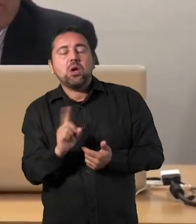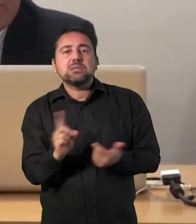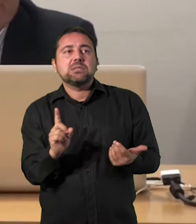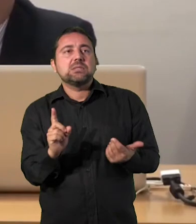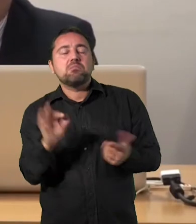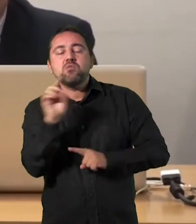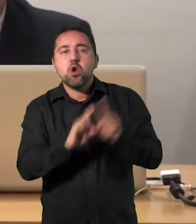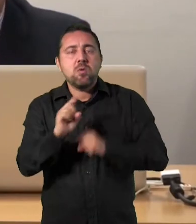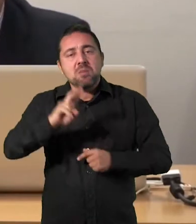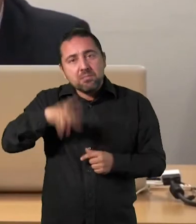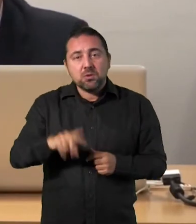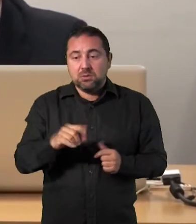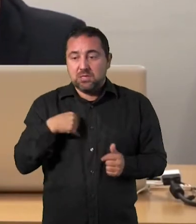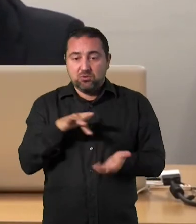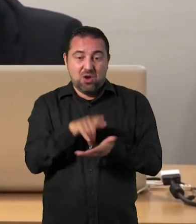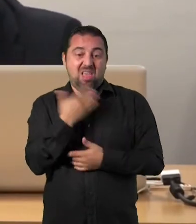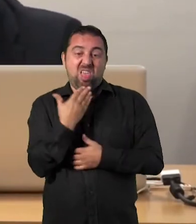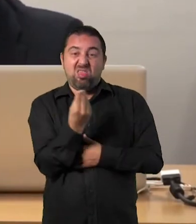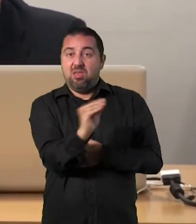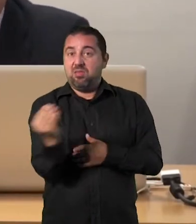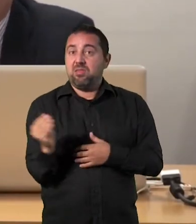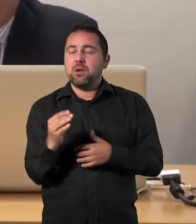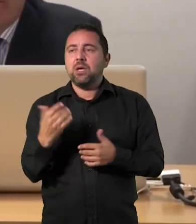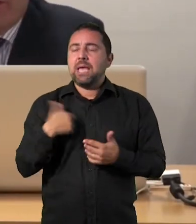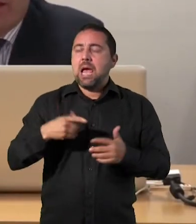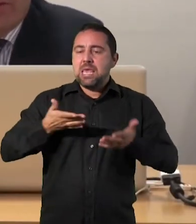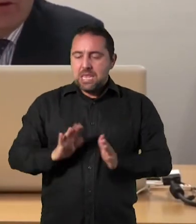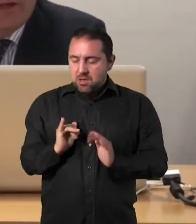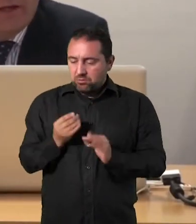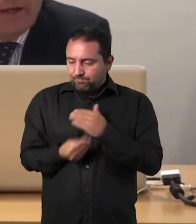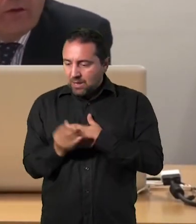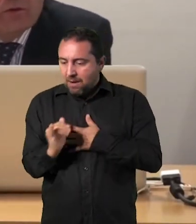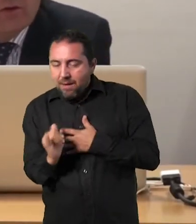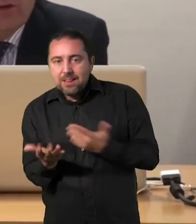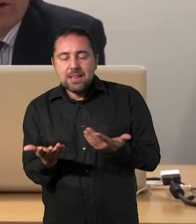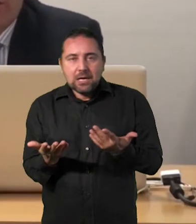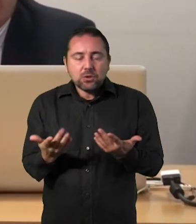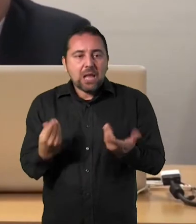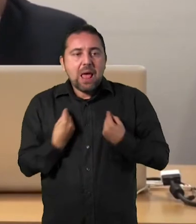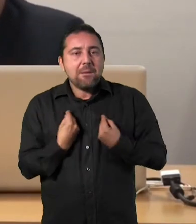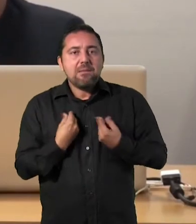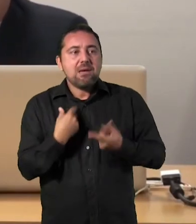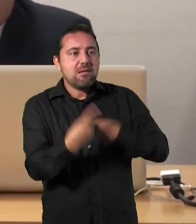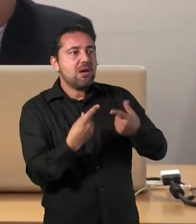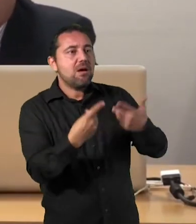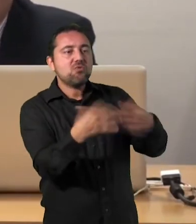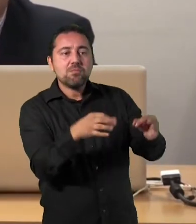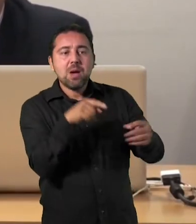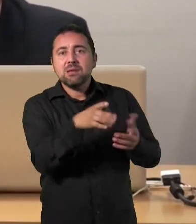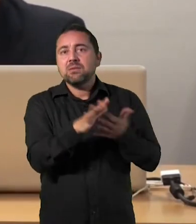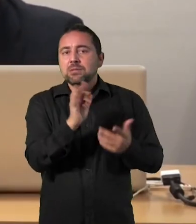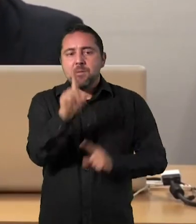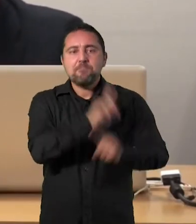parece un gran problema a esta edad, pero gente que ya empieza a lo mejor a tener hijos y que la vida